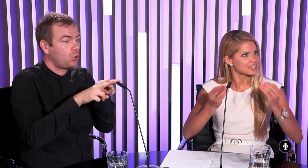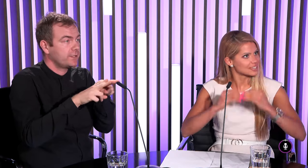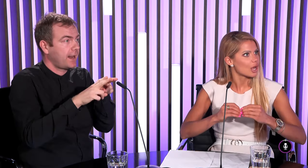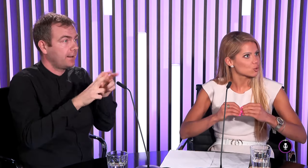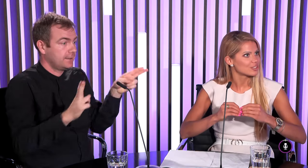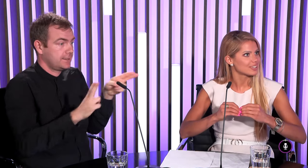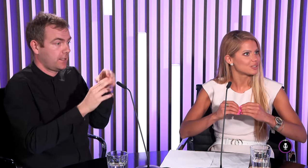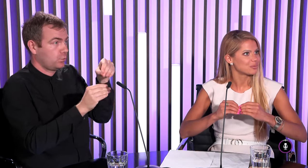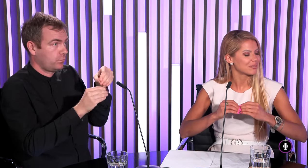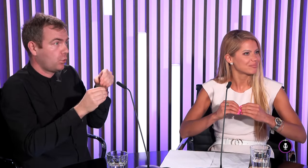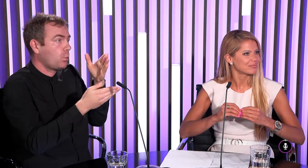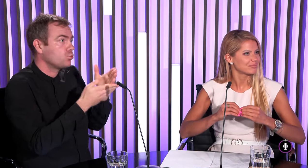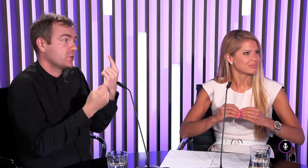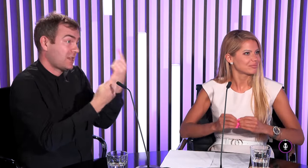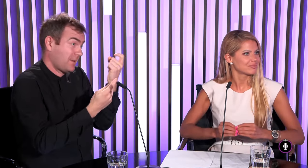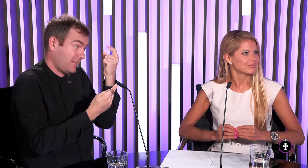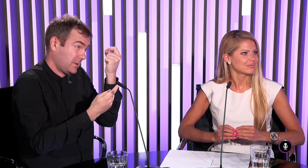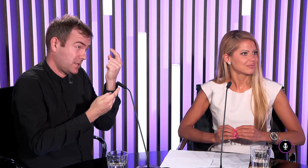identifické zaužívate doma